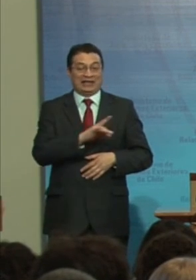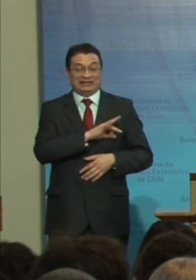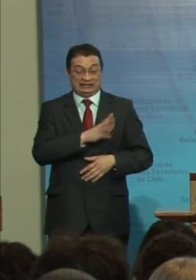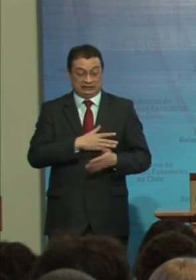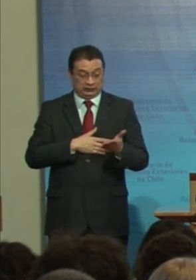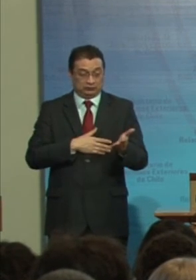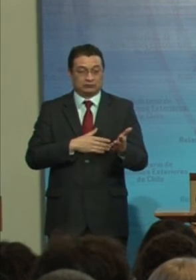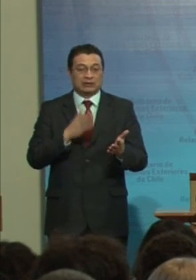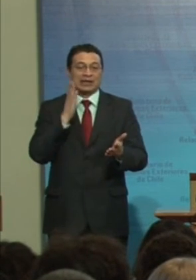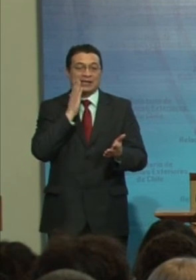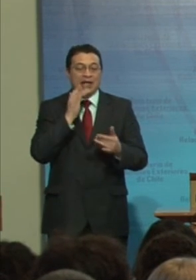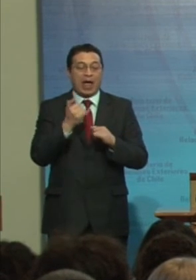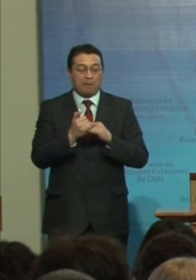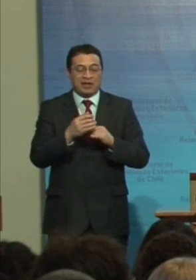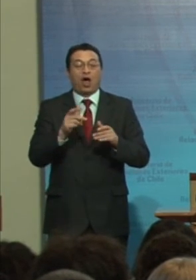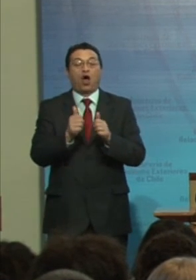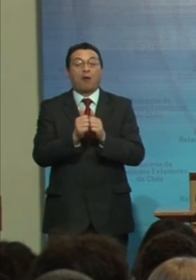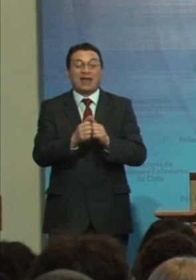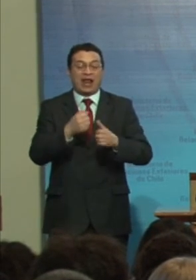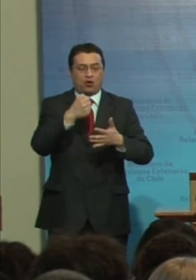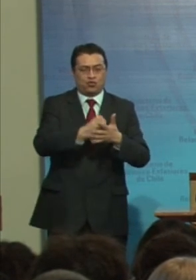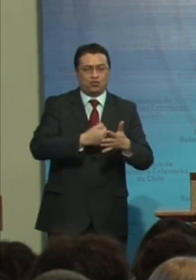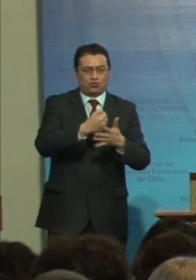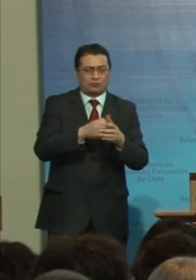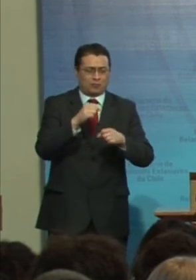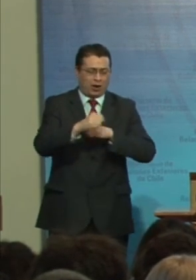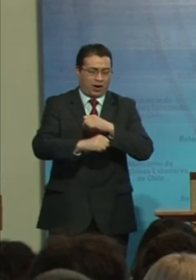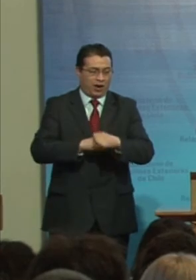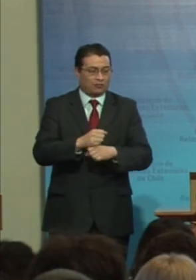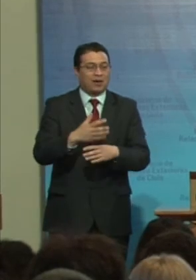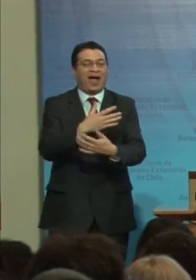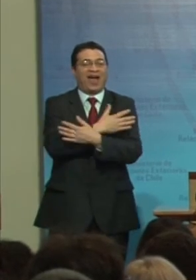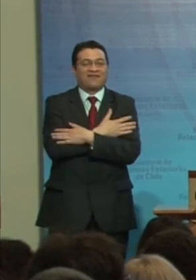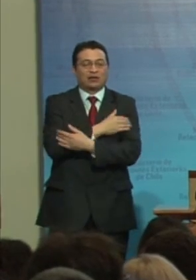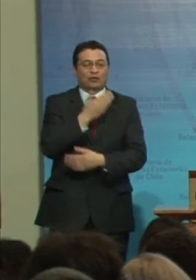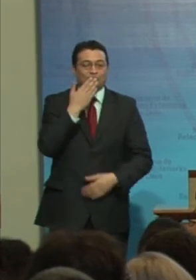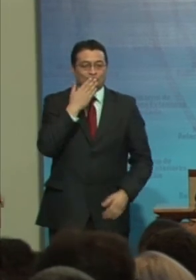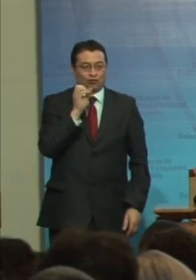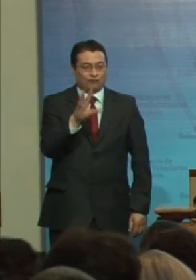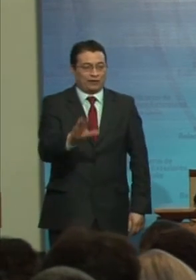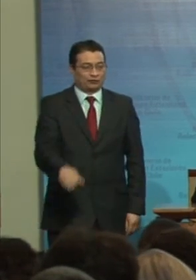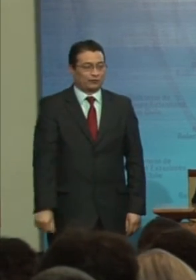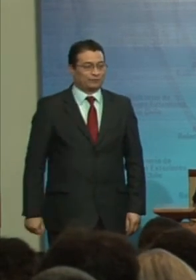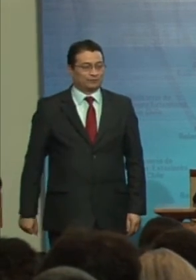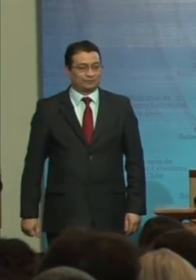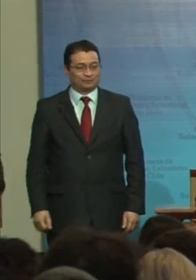Querida amiga Y compañera de lucha De tantos años Un abrazo Y un beso